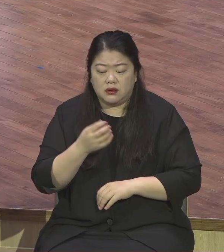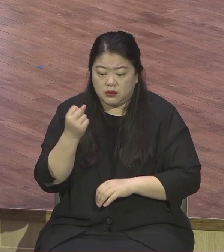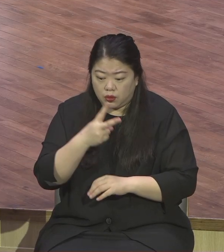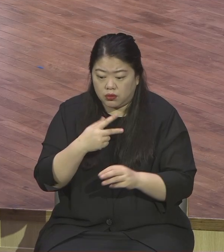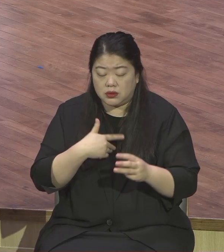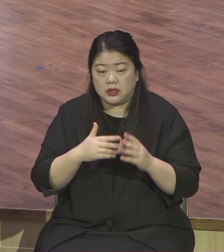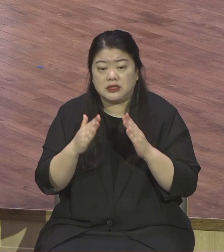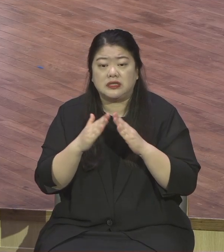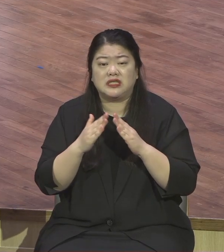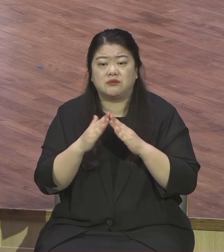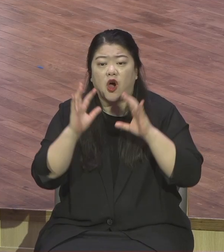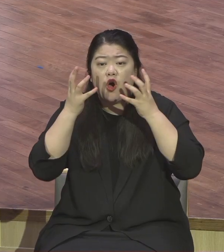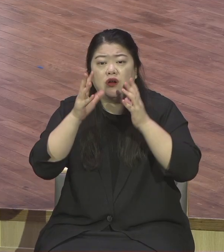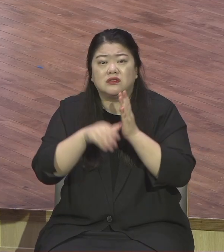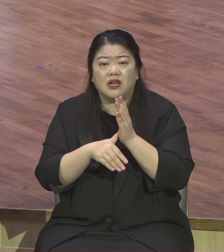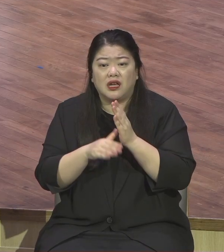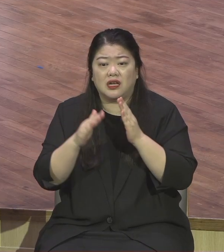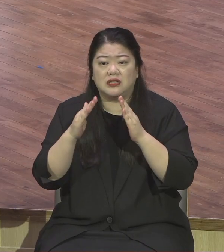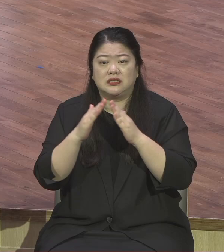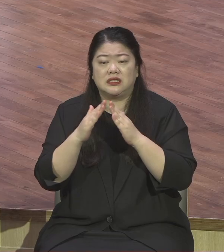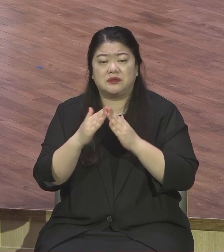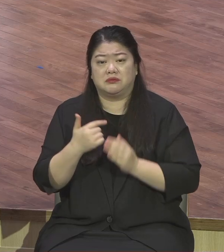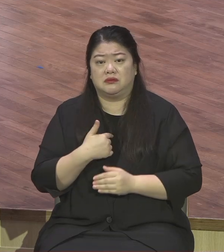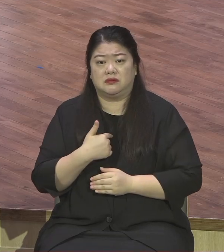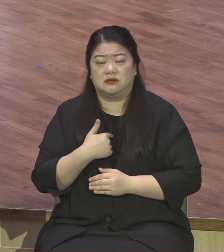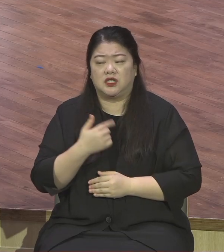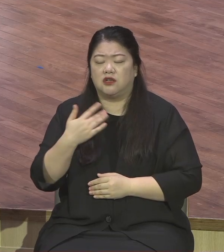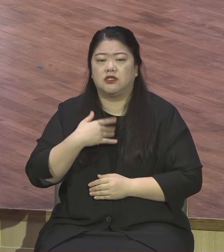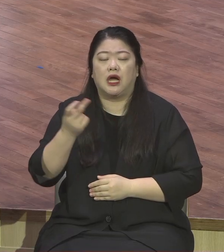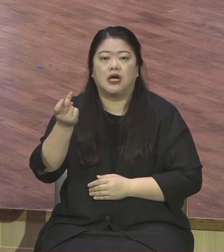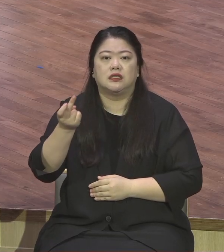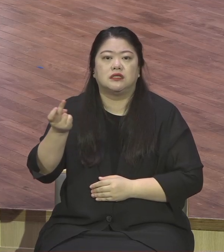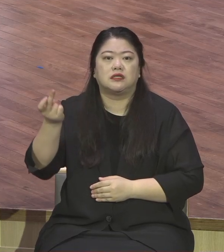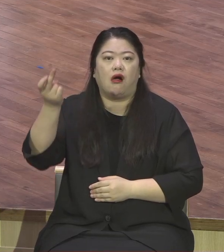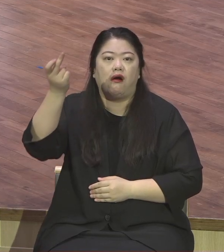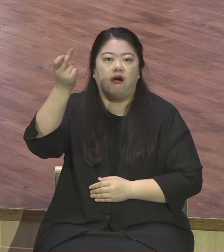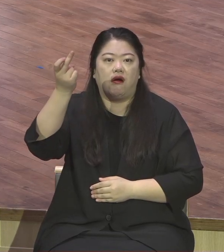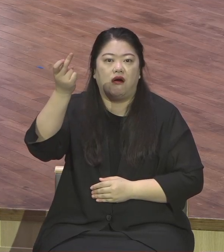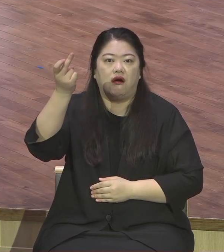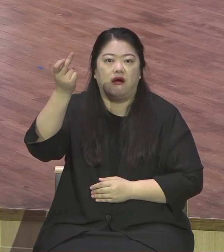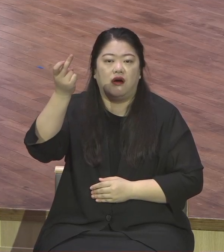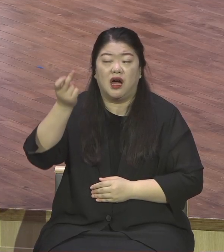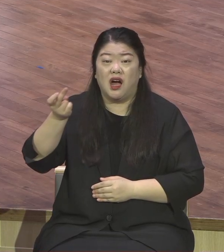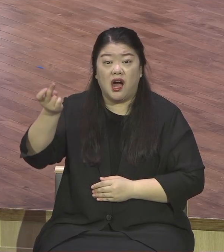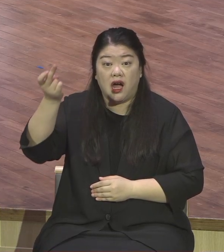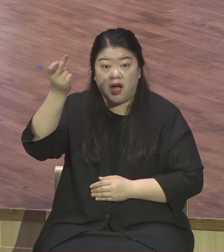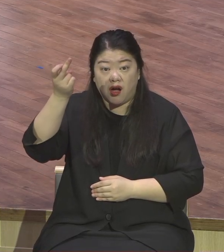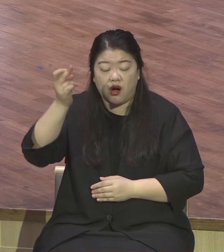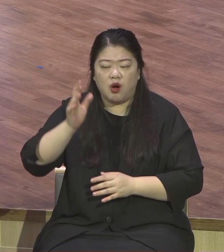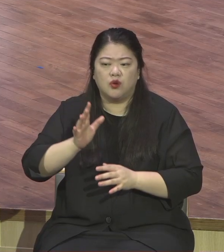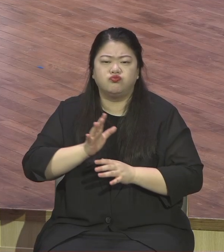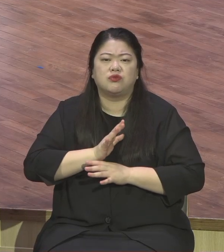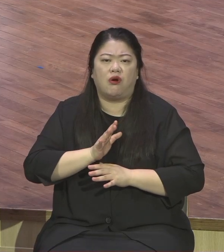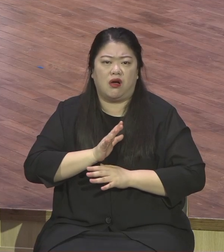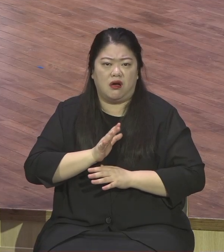천하의 정은중복 형님이 왜 이렇게 약해졌어요 내 속으로 그래 네가 교회를 해봐라